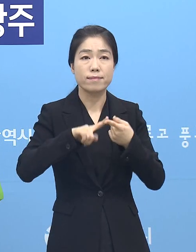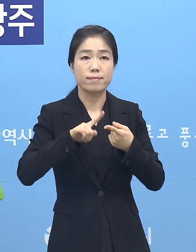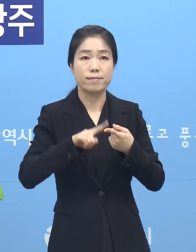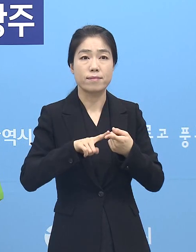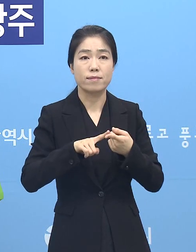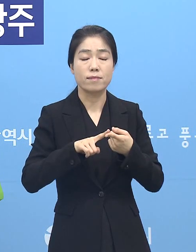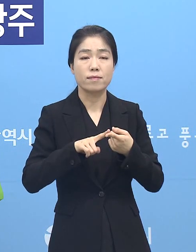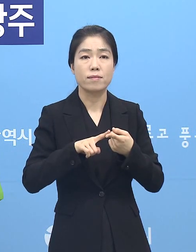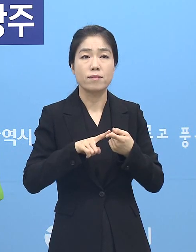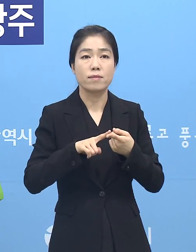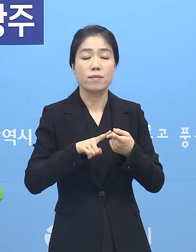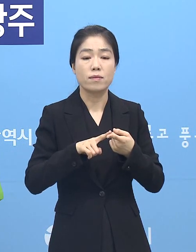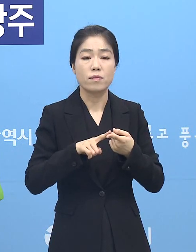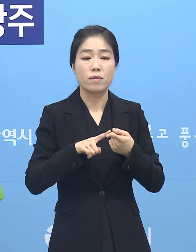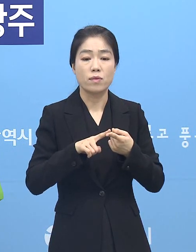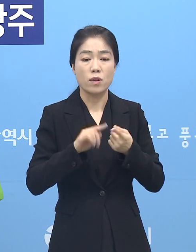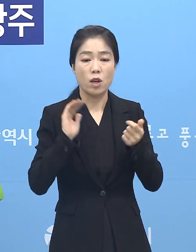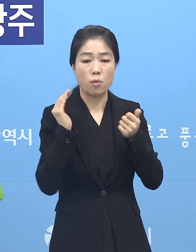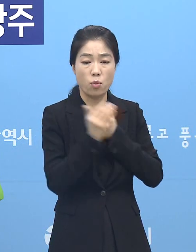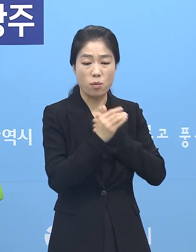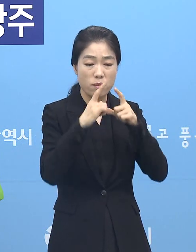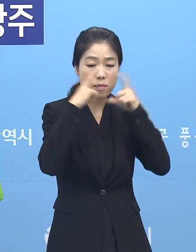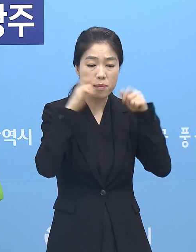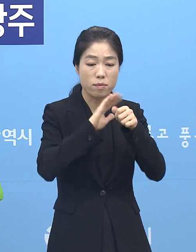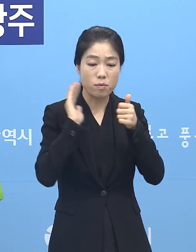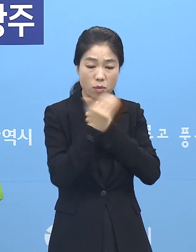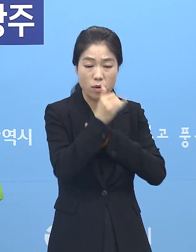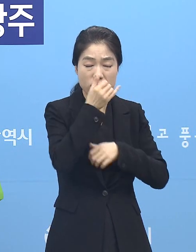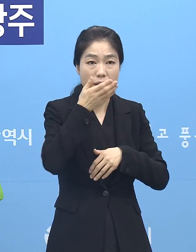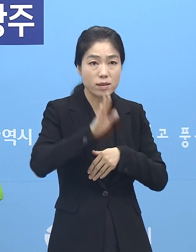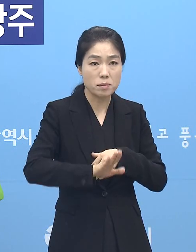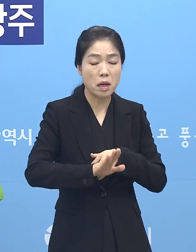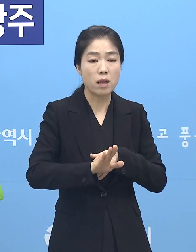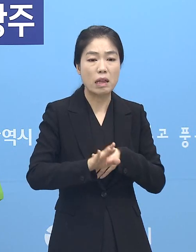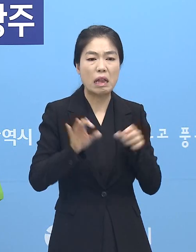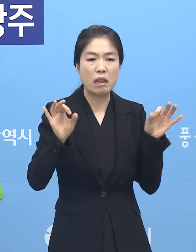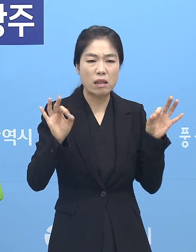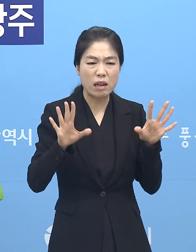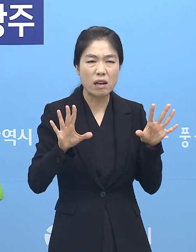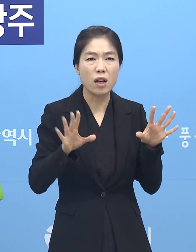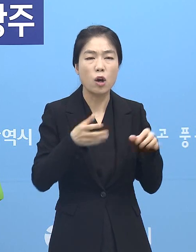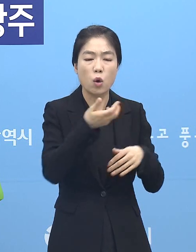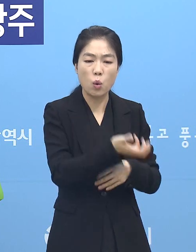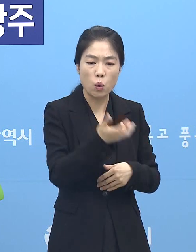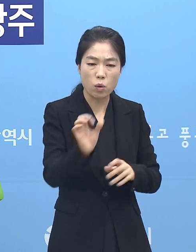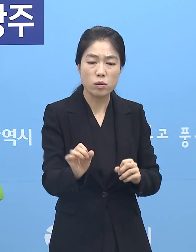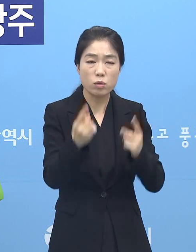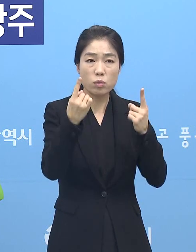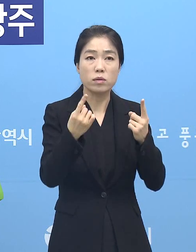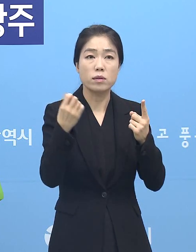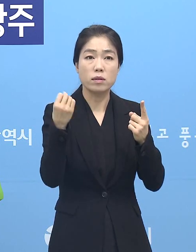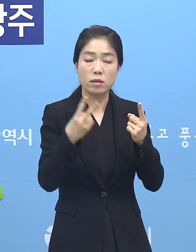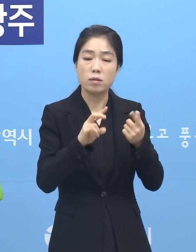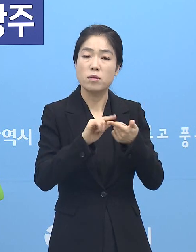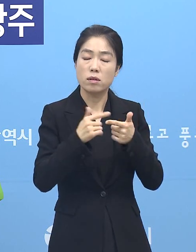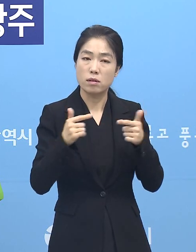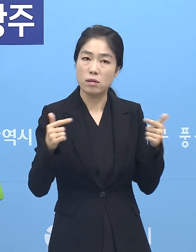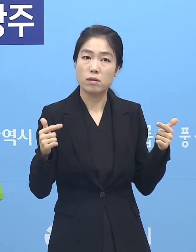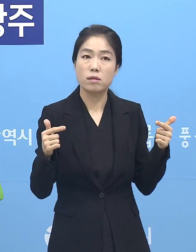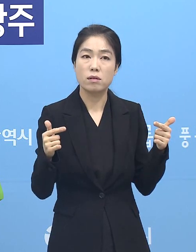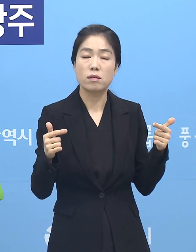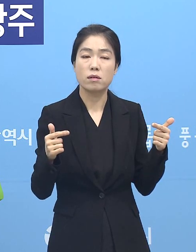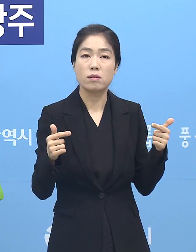최대한 보호를 하고 있다 하더라도 또 순간 동선이라든지 또는 여러 가지